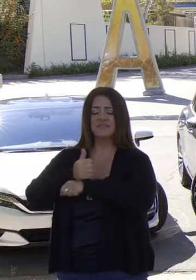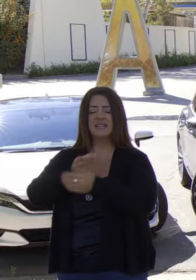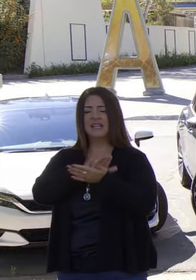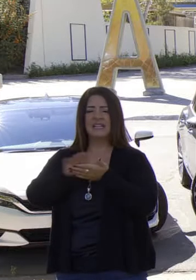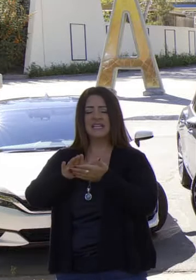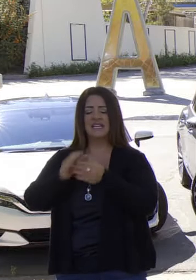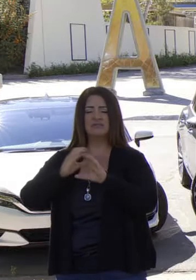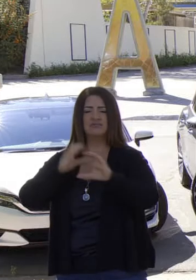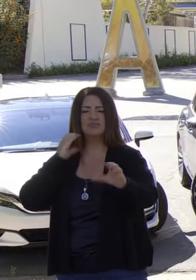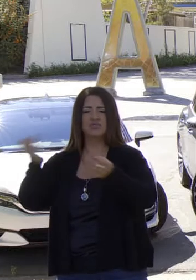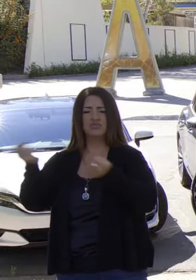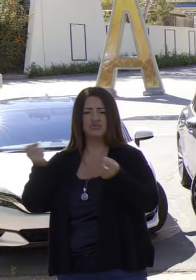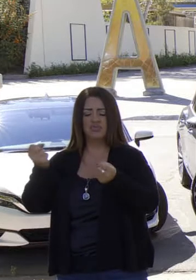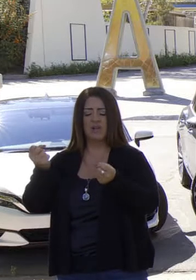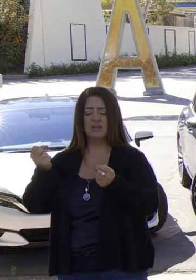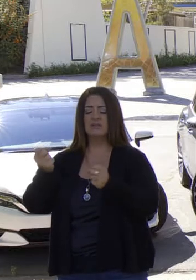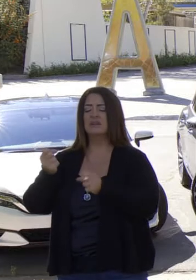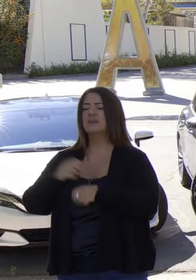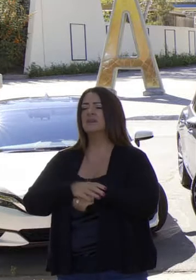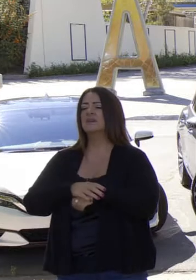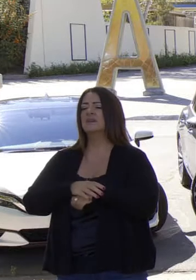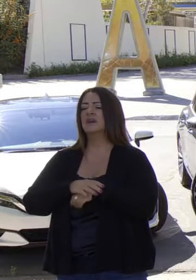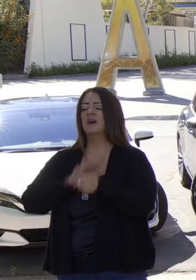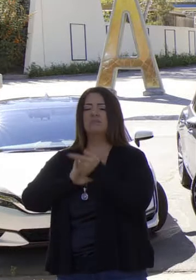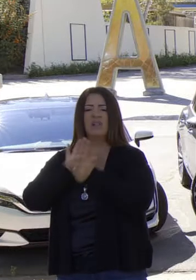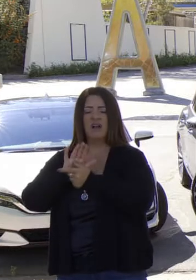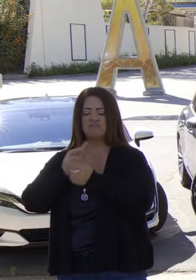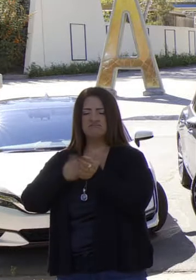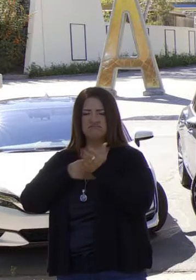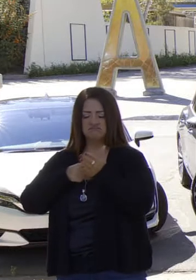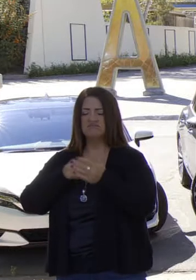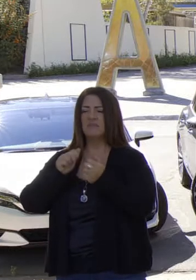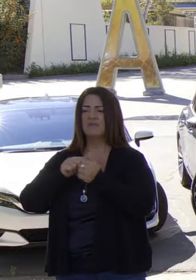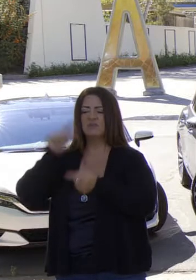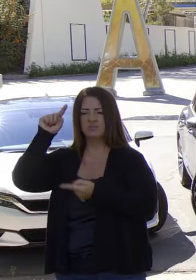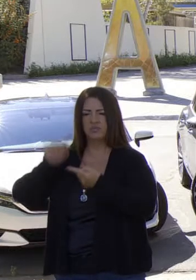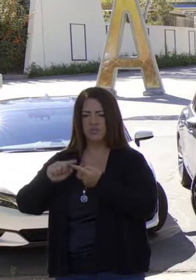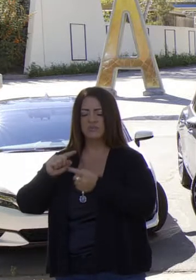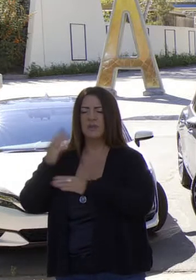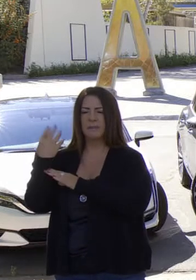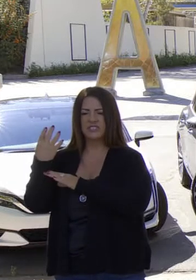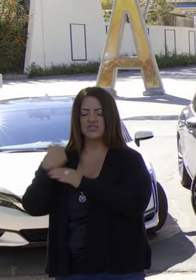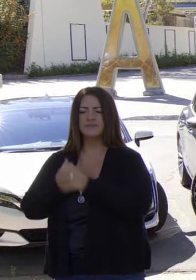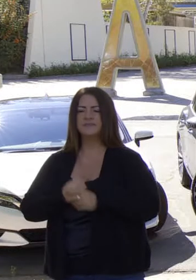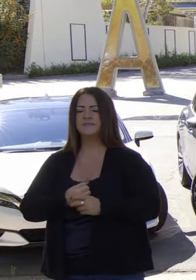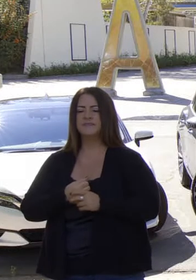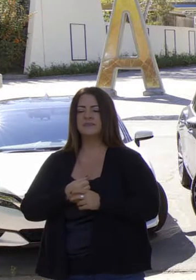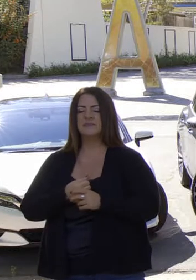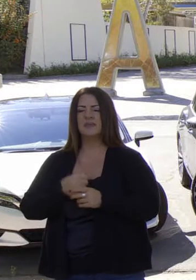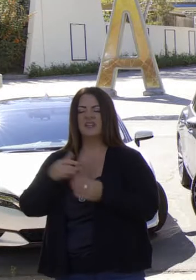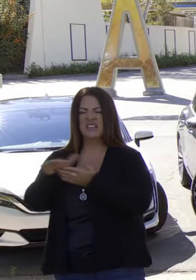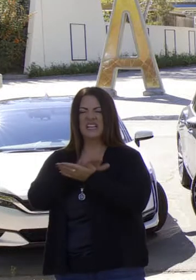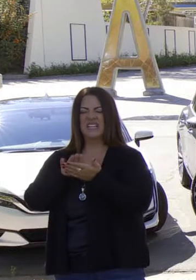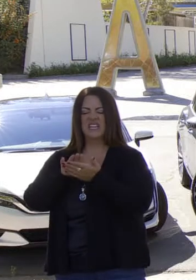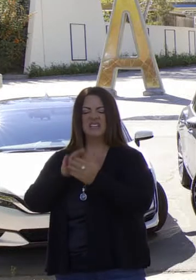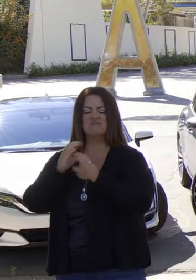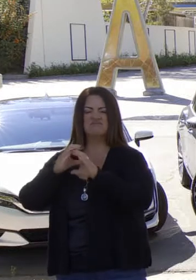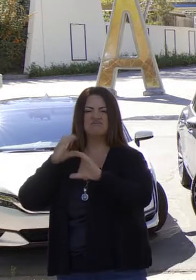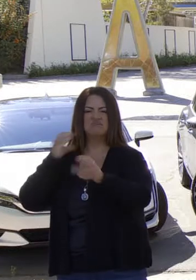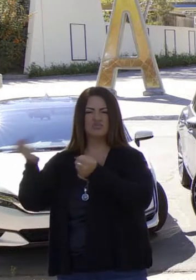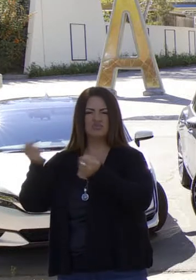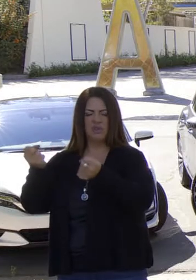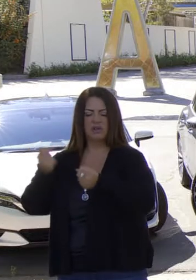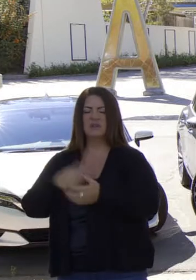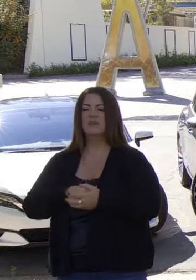limpios es una ley establecida y que ha comprobado su valor avanzada bajo esta